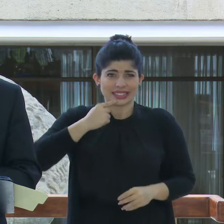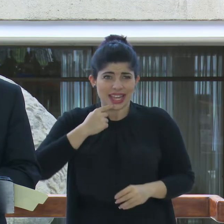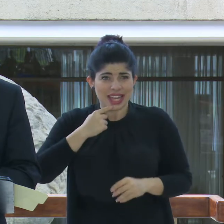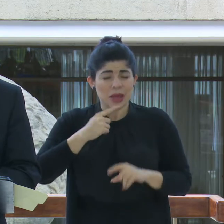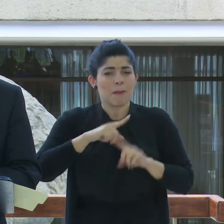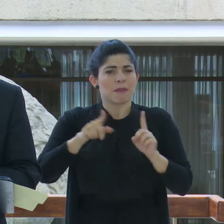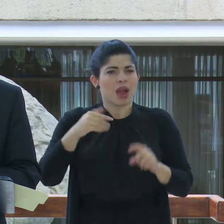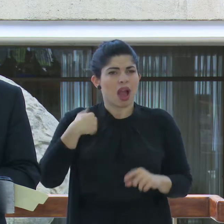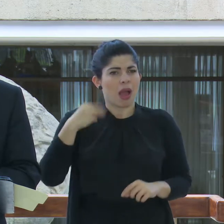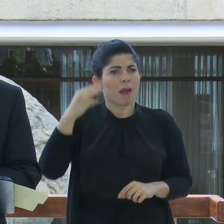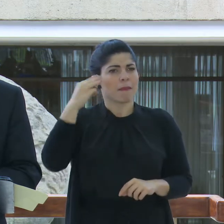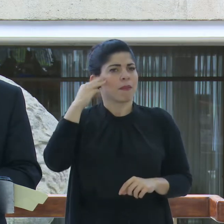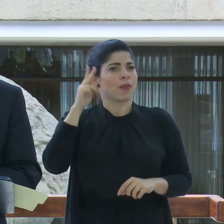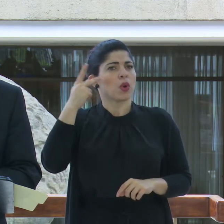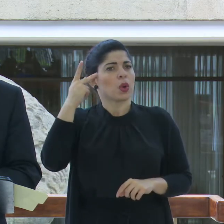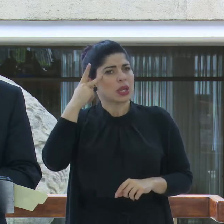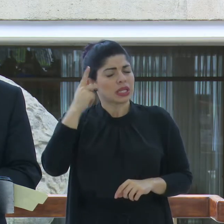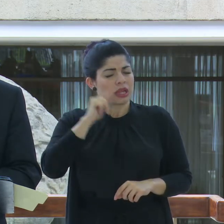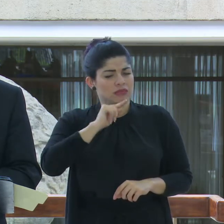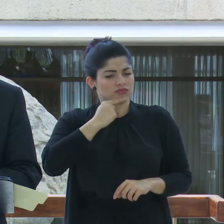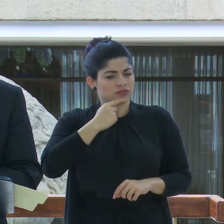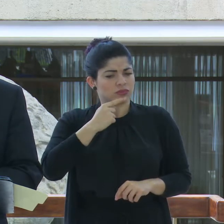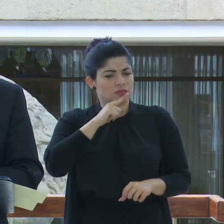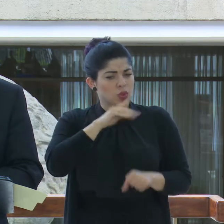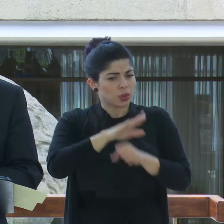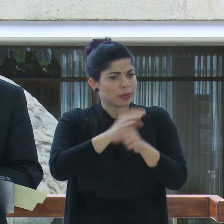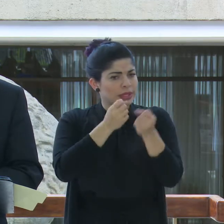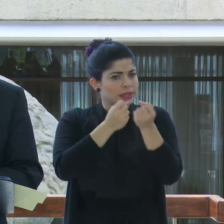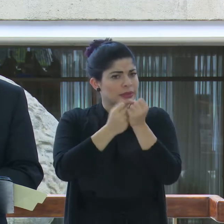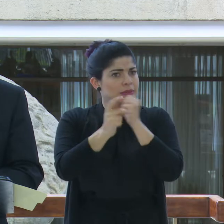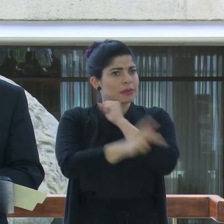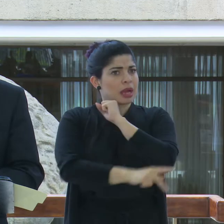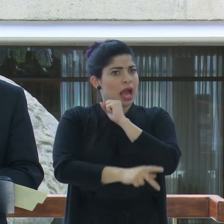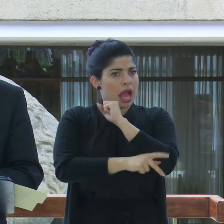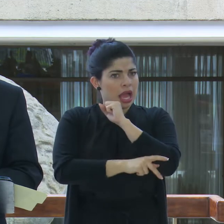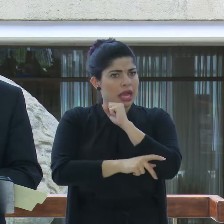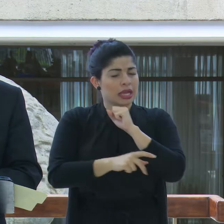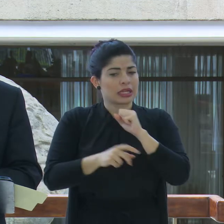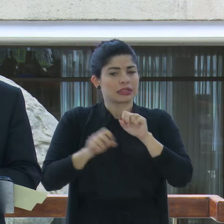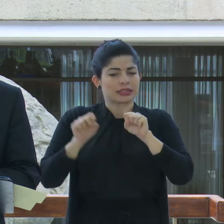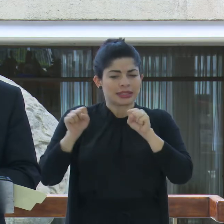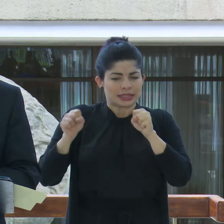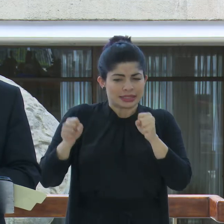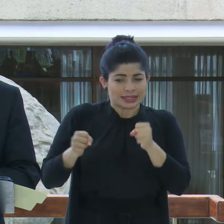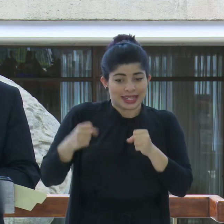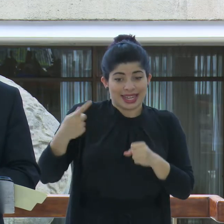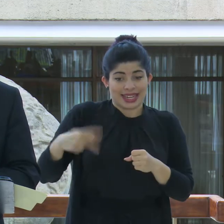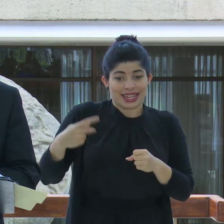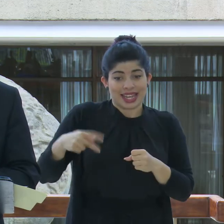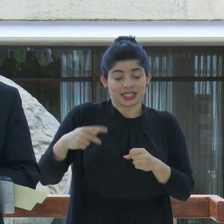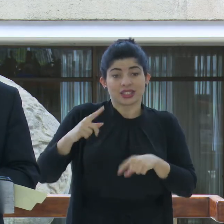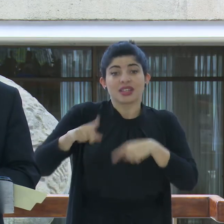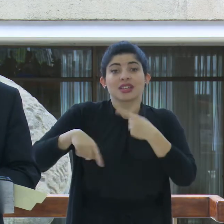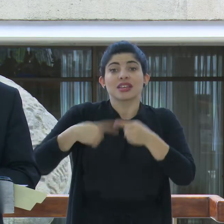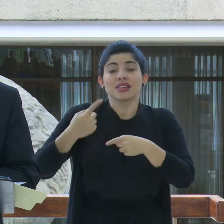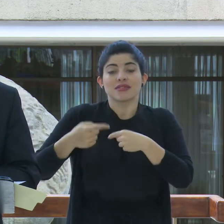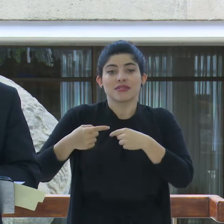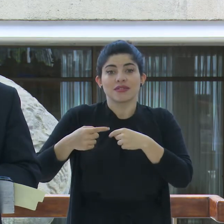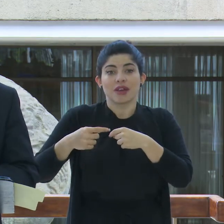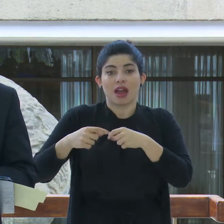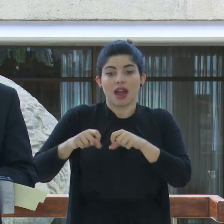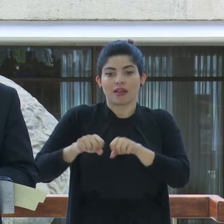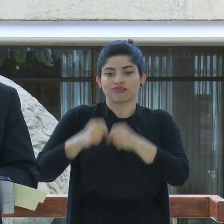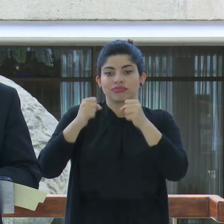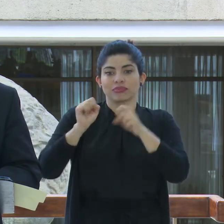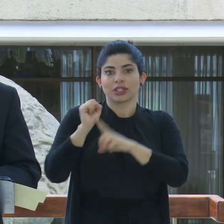madurez política y verdadero compromiso con la patria se contuvo el riesgo de la fractura de la